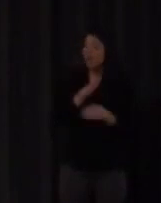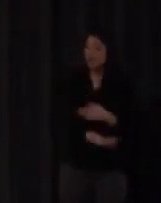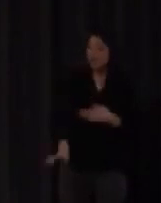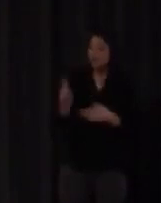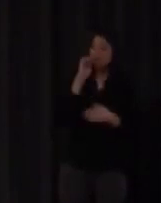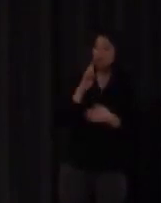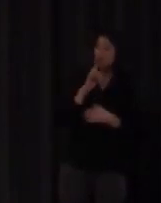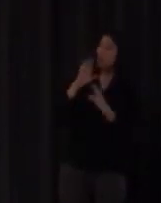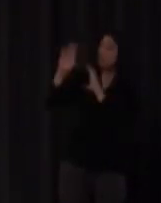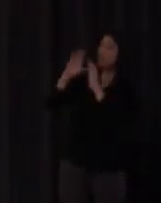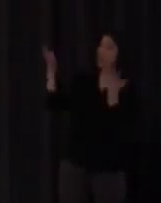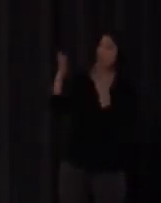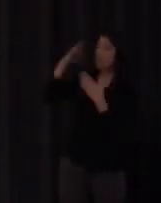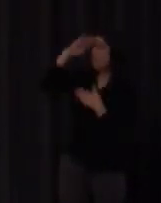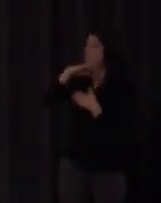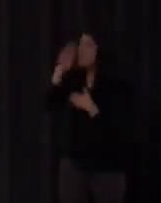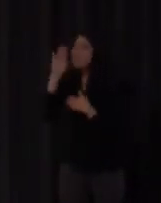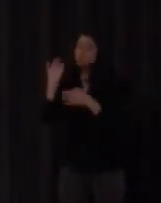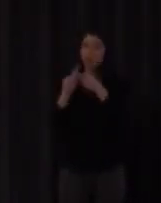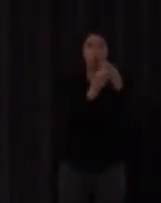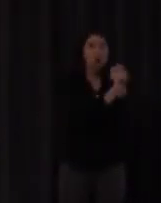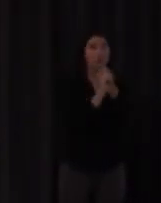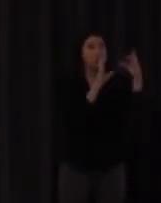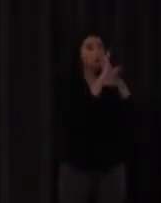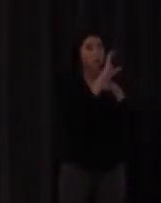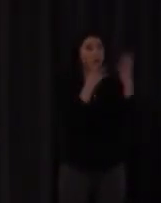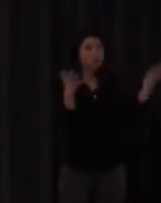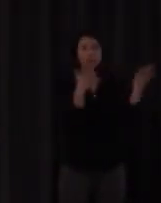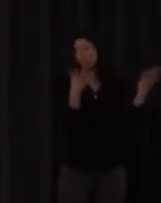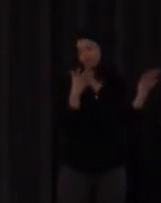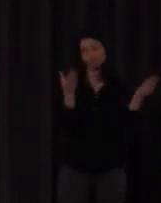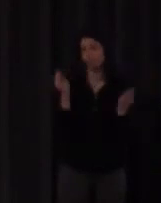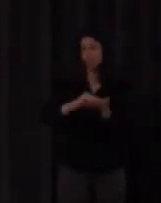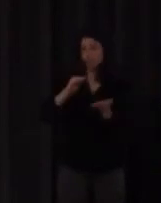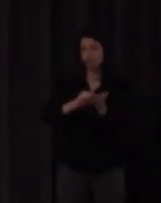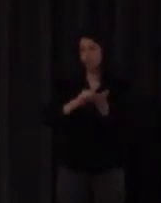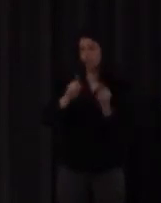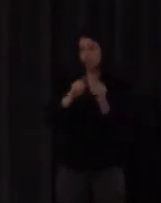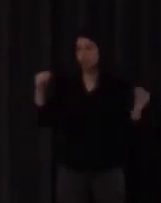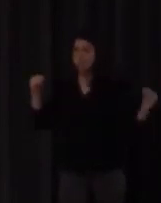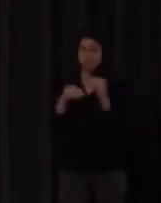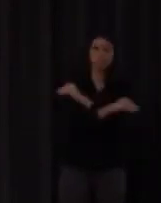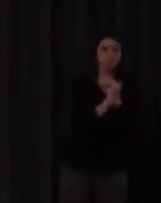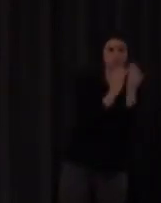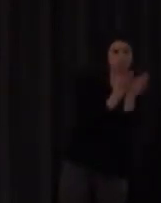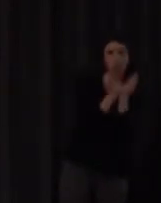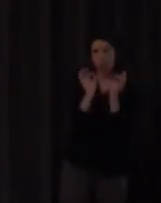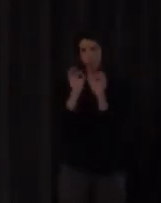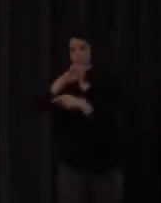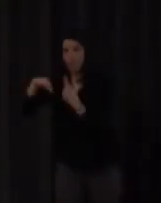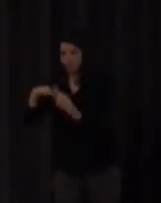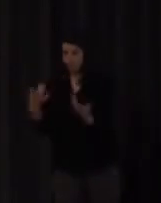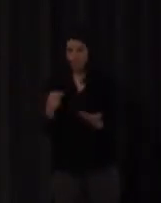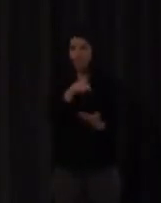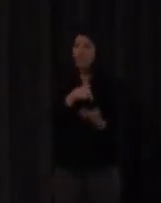madres con sus hermanos en muchas ocasiones resulta contradictorio muchas veces también se convierte en